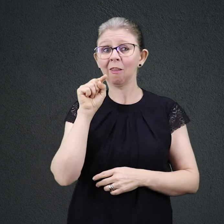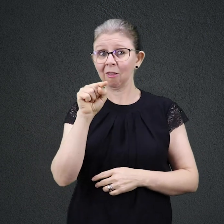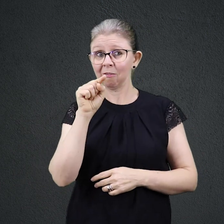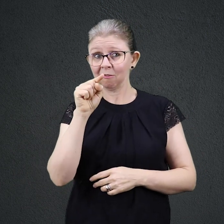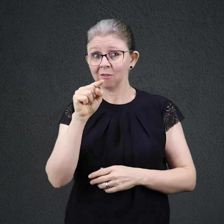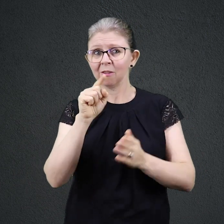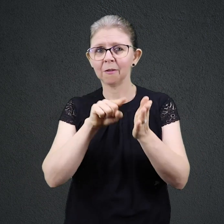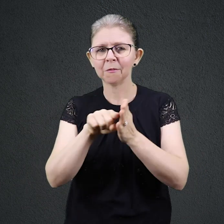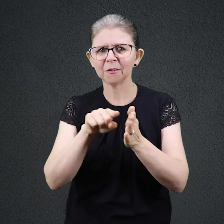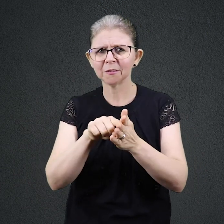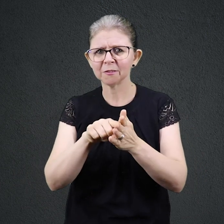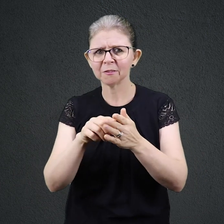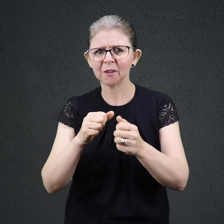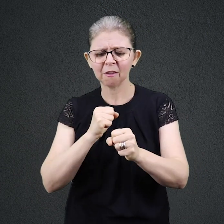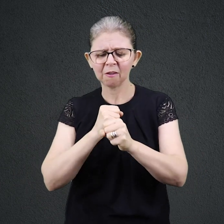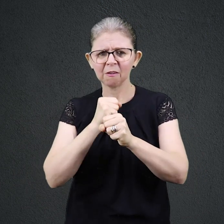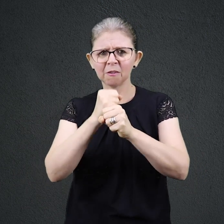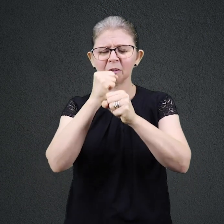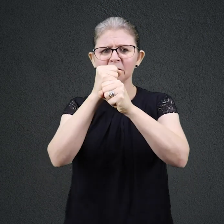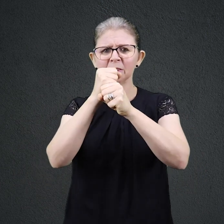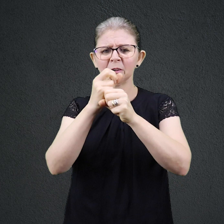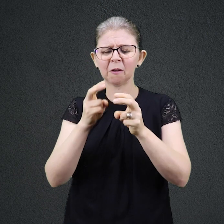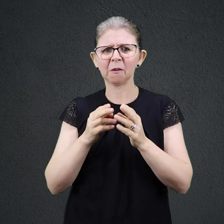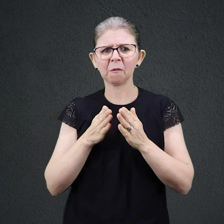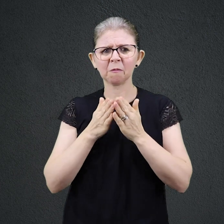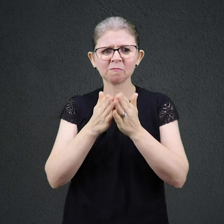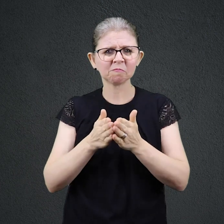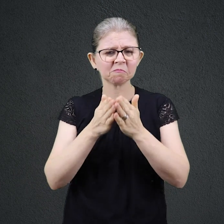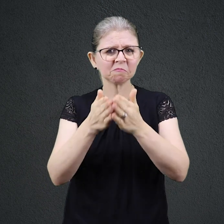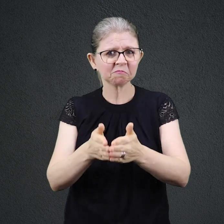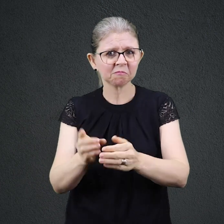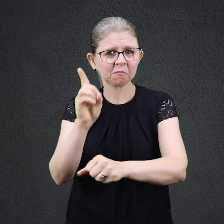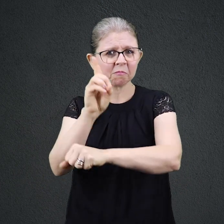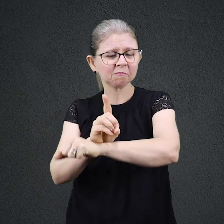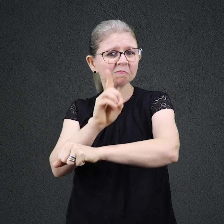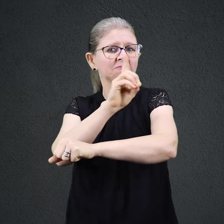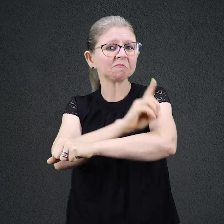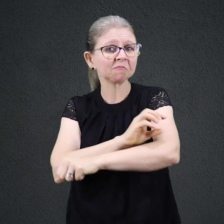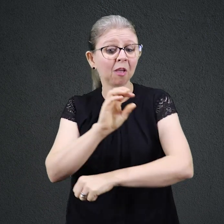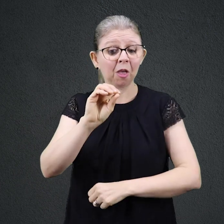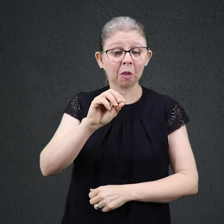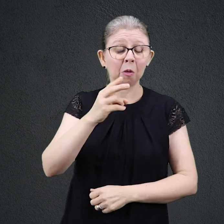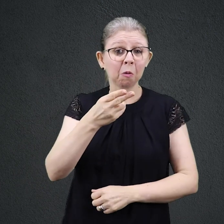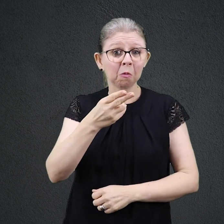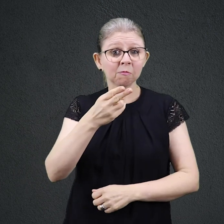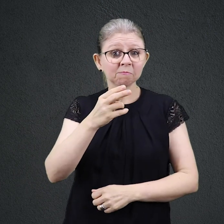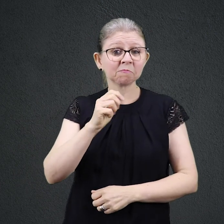deserto? Ou sacrificaria seu único filho, que era a garantia do cumprimento da promessa de uma grande descendência?